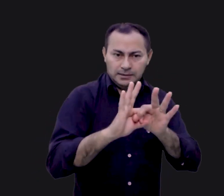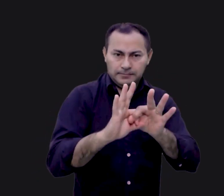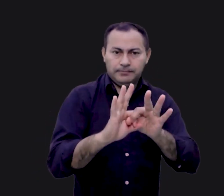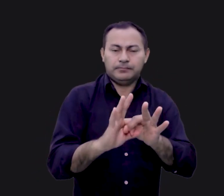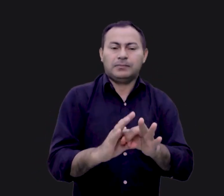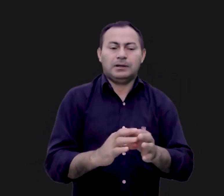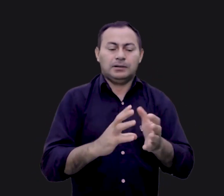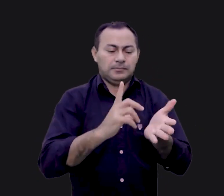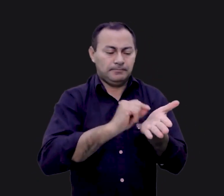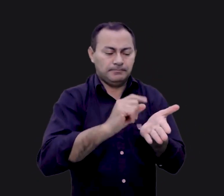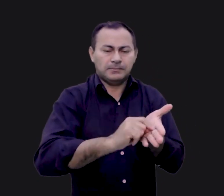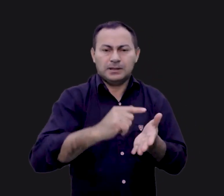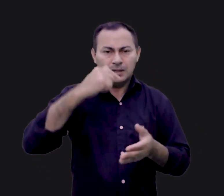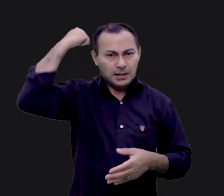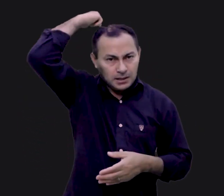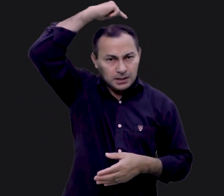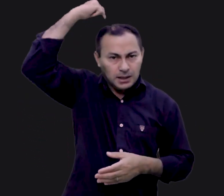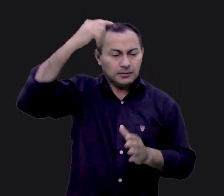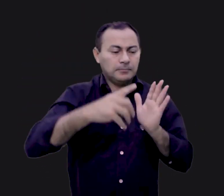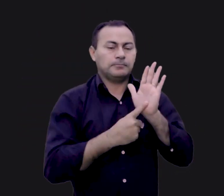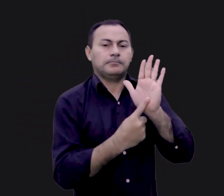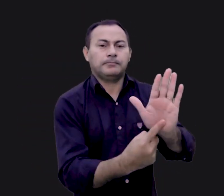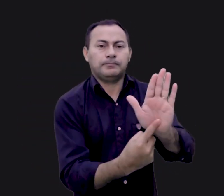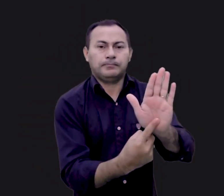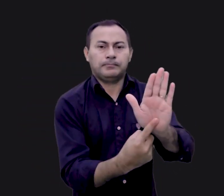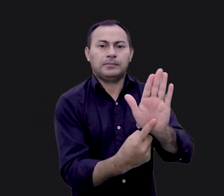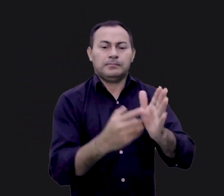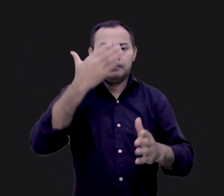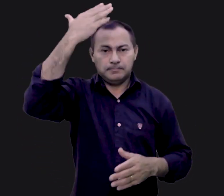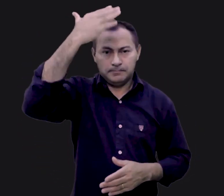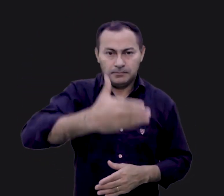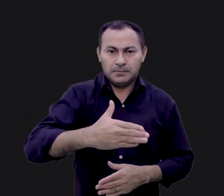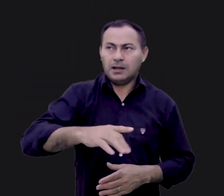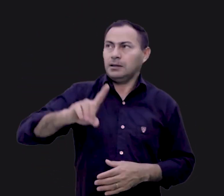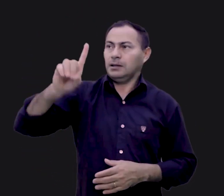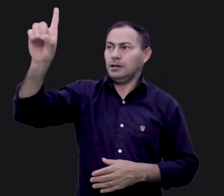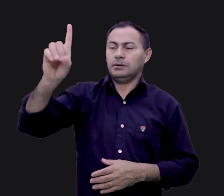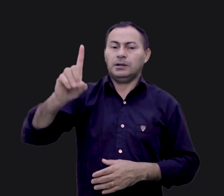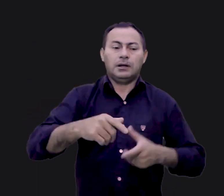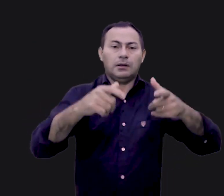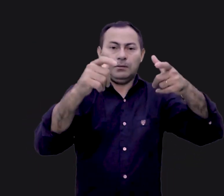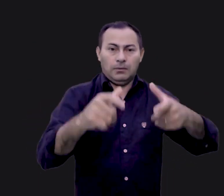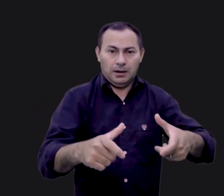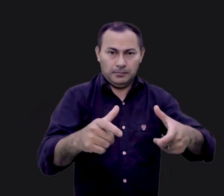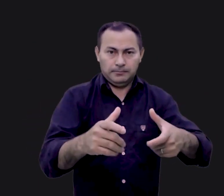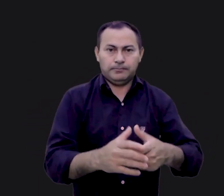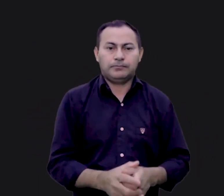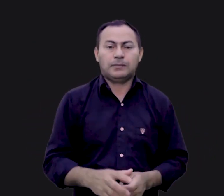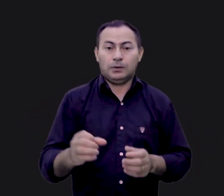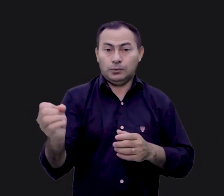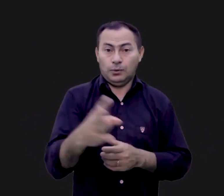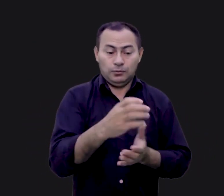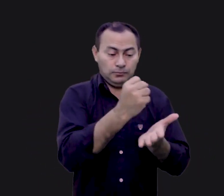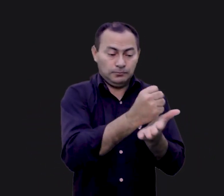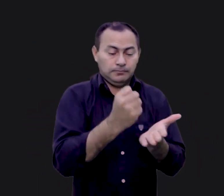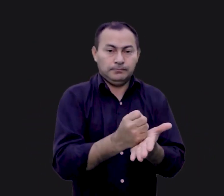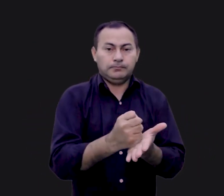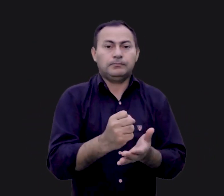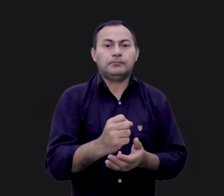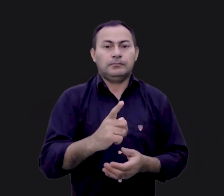importante nesse artigo tão sagrado é que ele simbolizava a presença de Deus naquele lugar. No Novo Testamento temos algumas